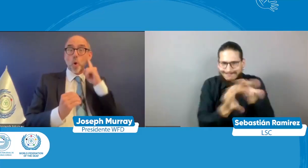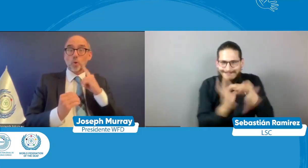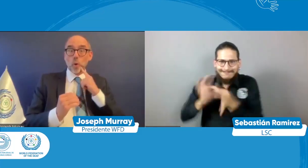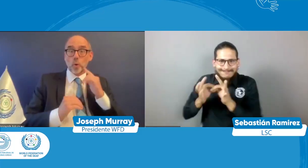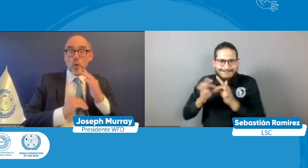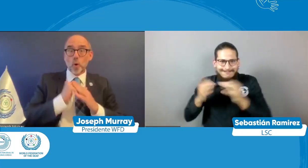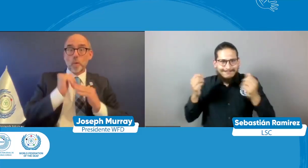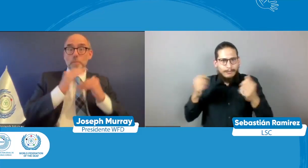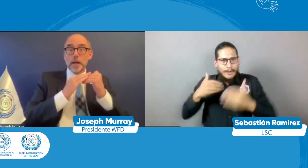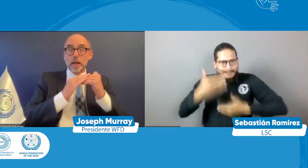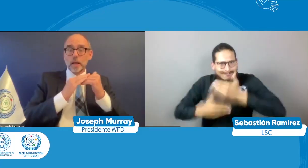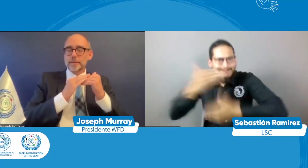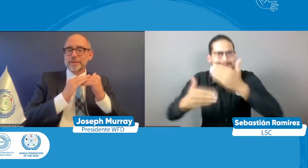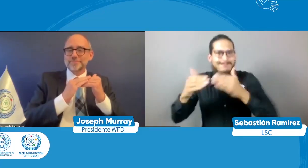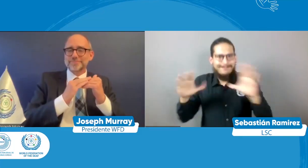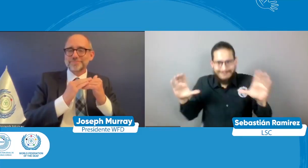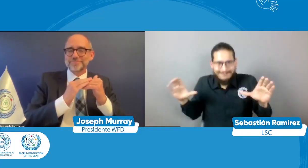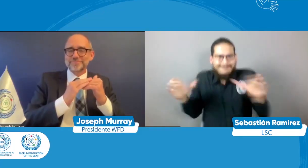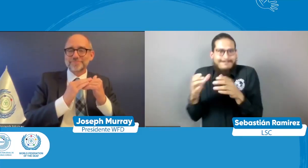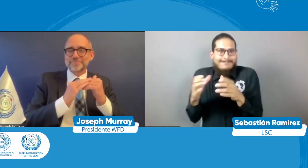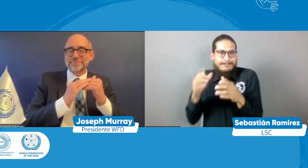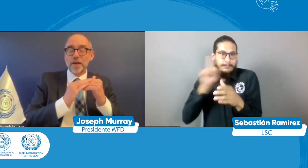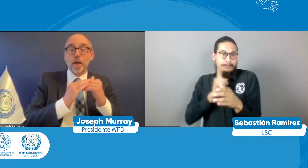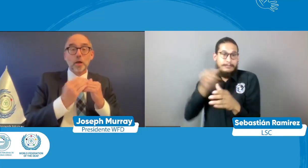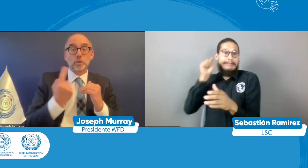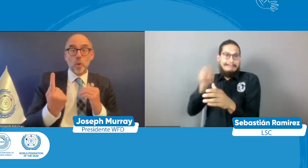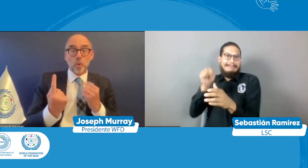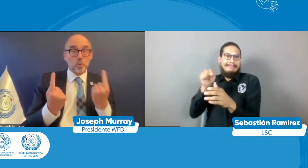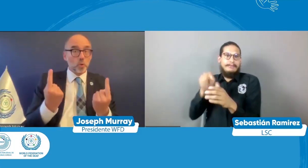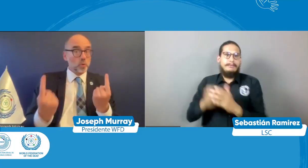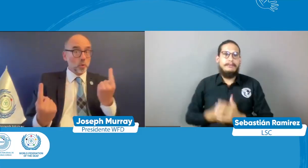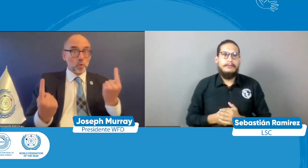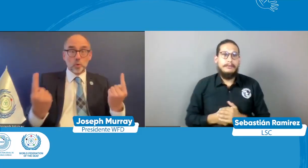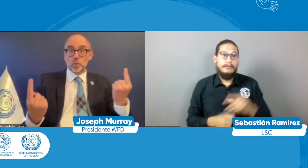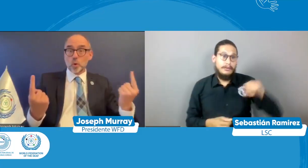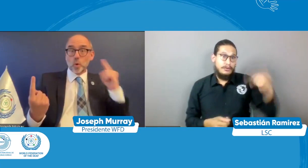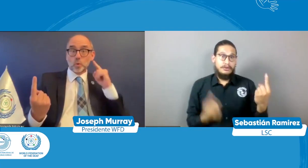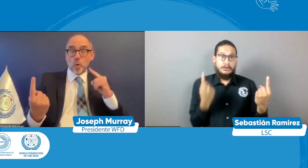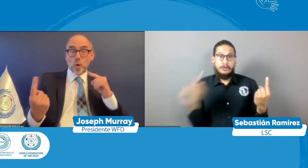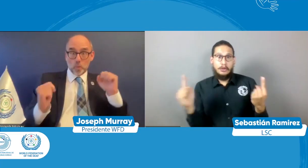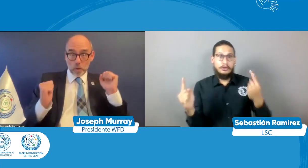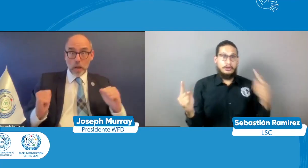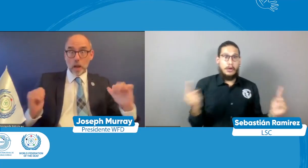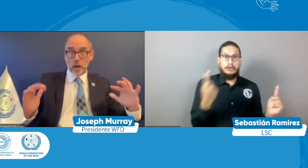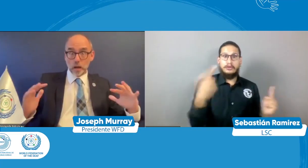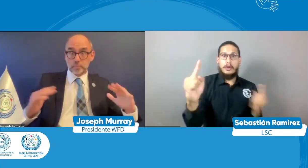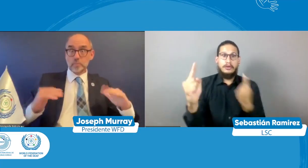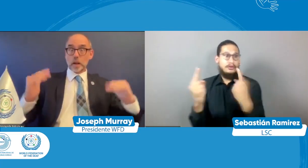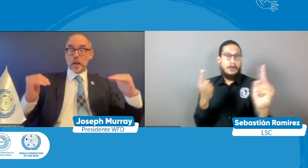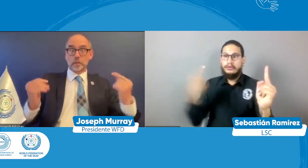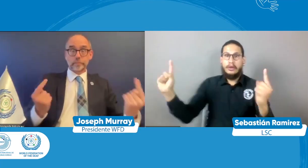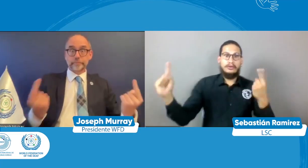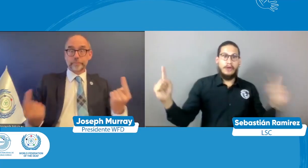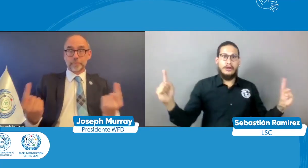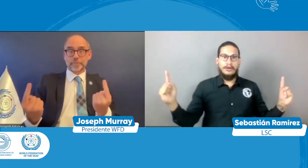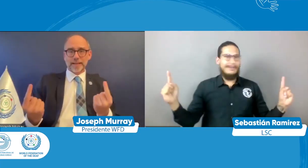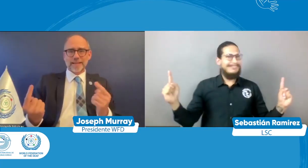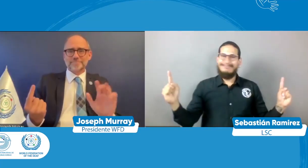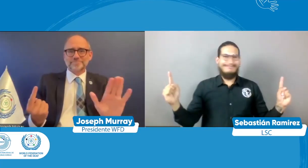con los brazos cruzados sino que es el momento de que construyamos y de que no que sea una